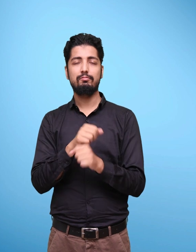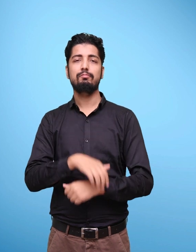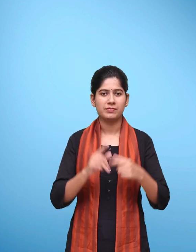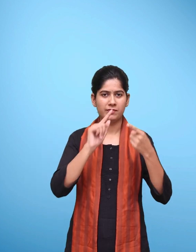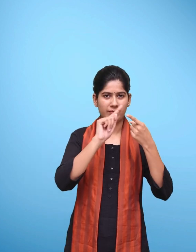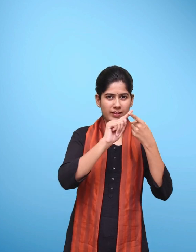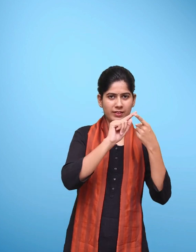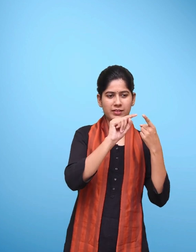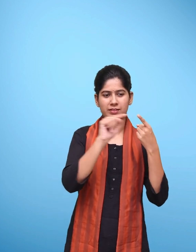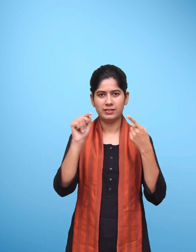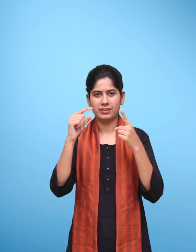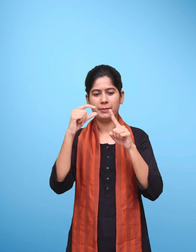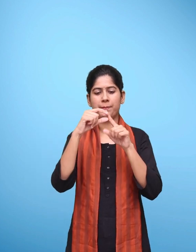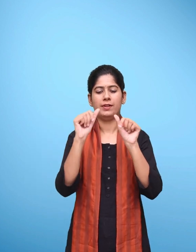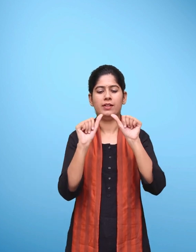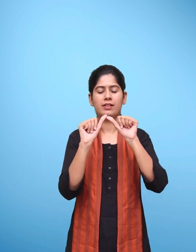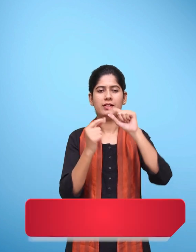ई पाठशाला